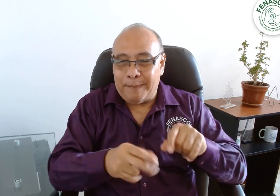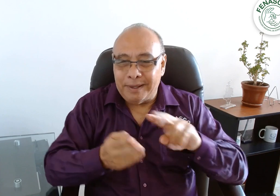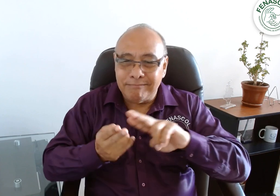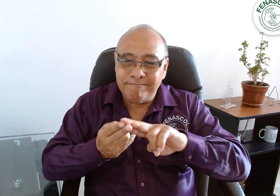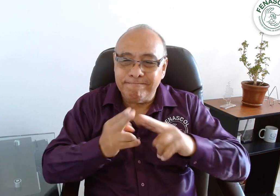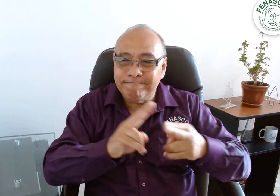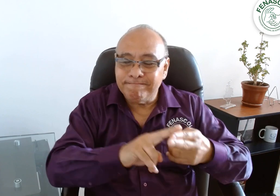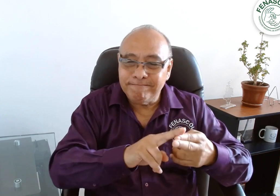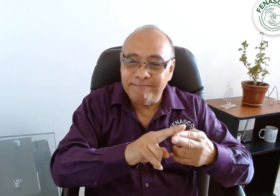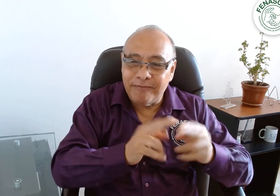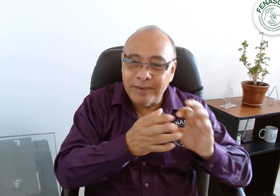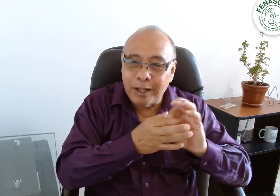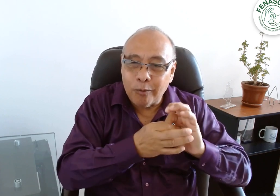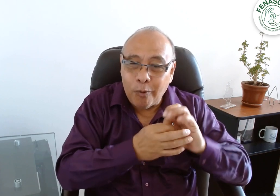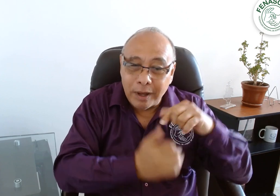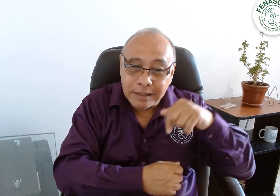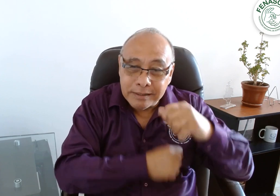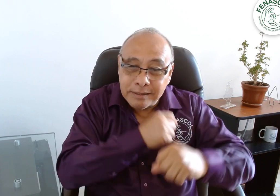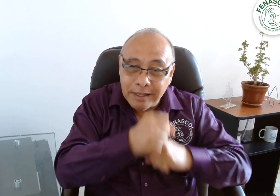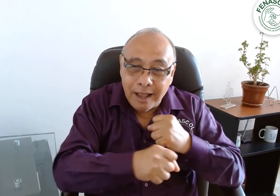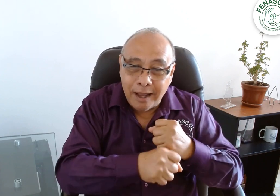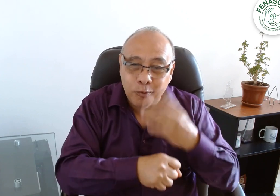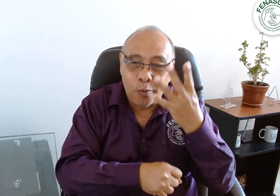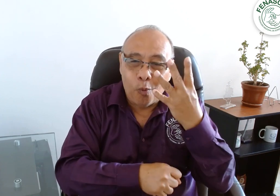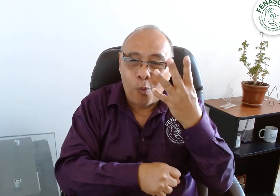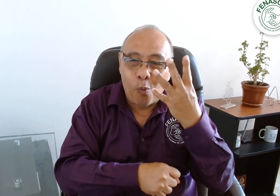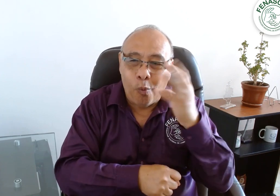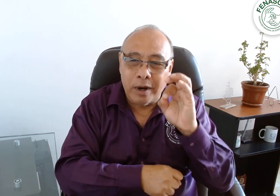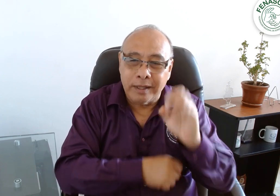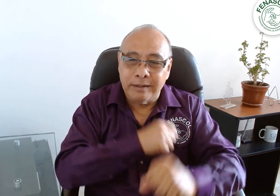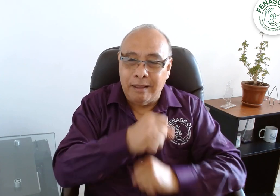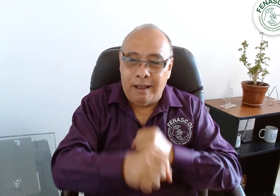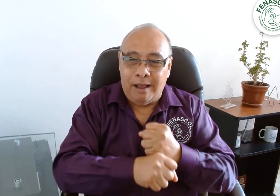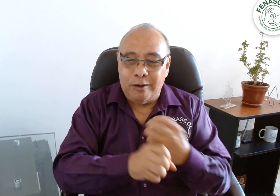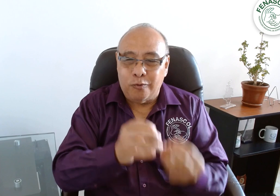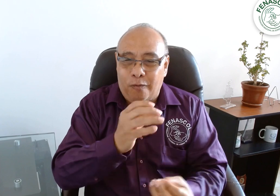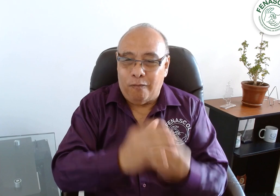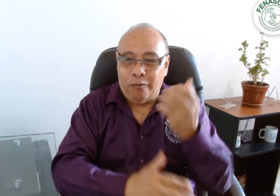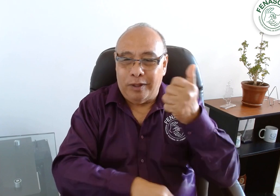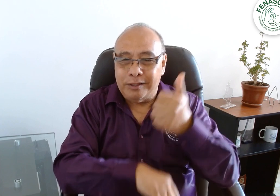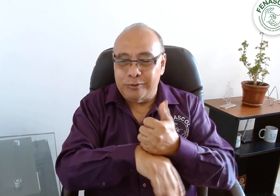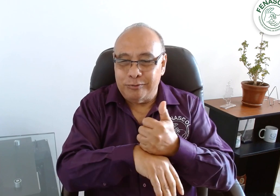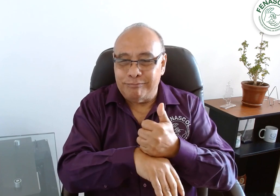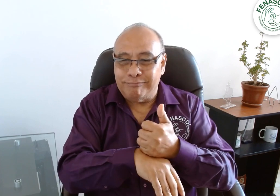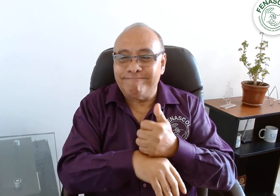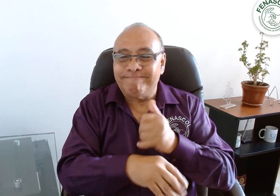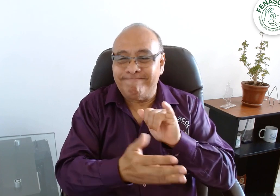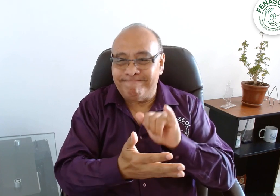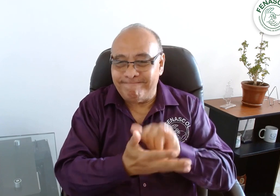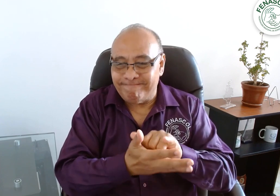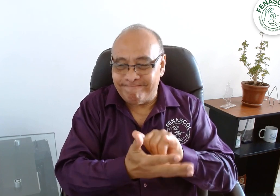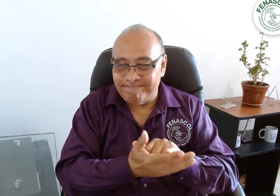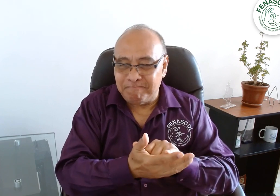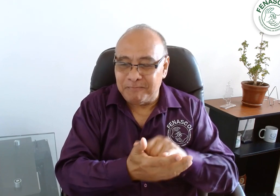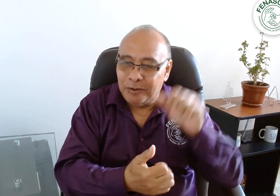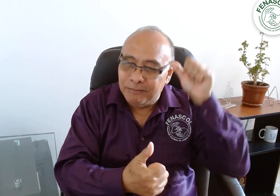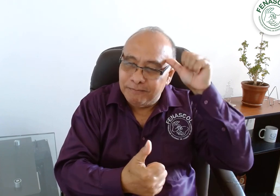fundación de la federación. Esto me lleva a recordar que hace 40 años, en los inicios de la federación,